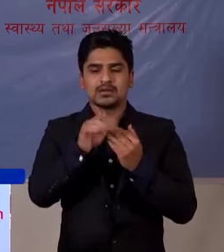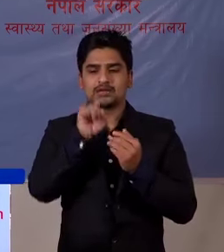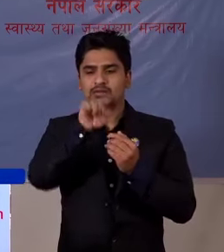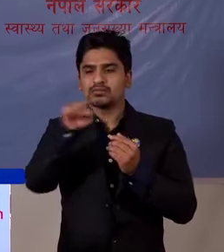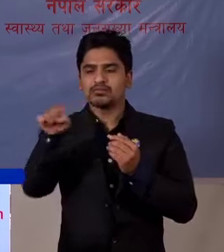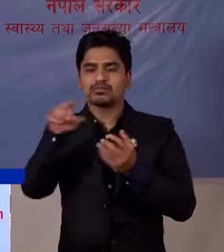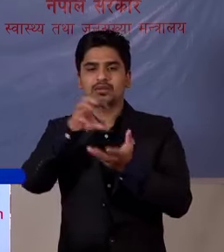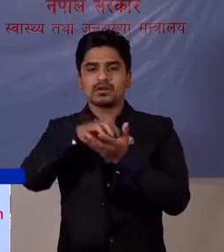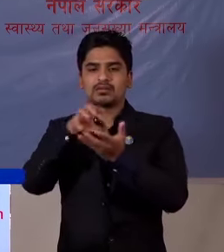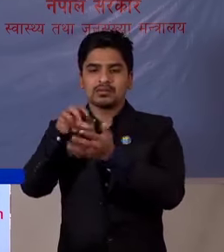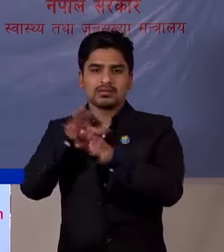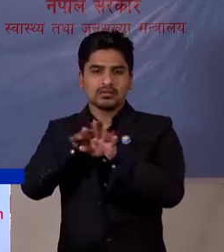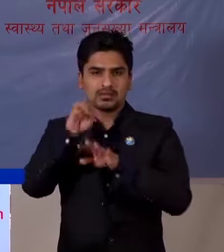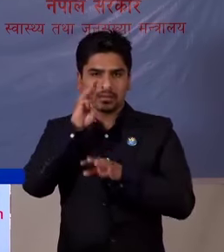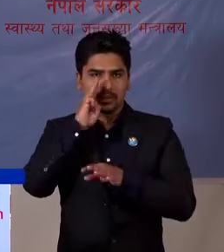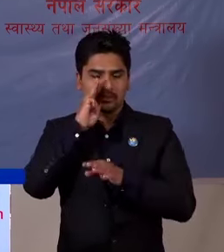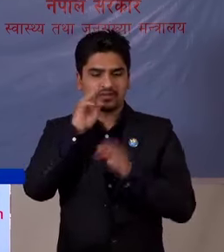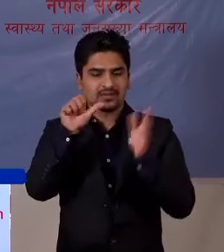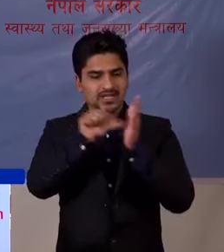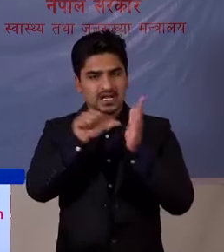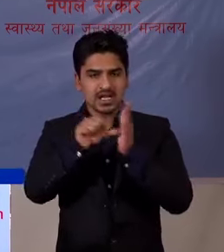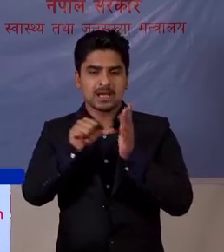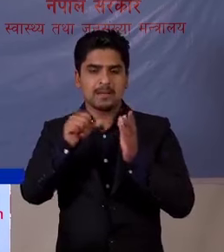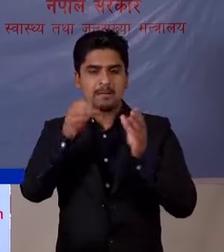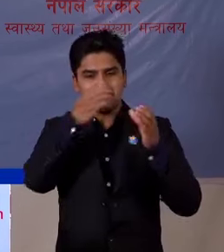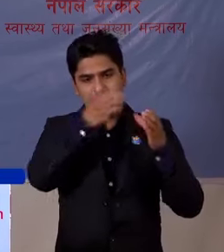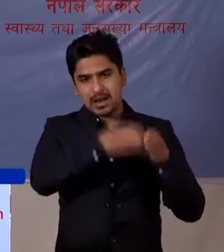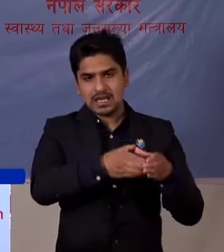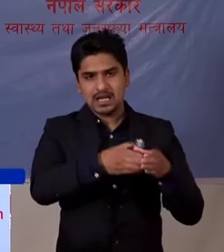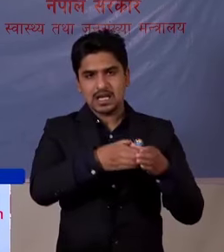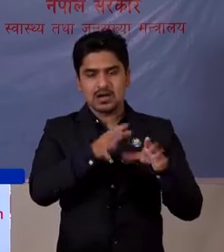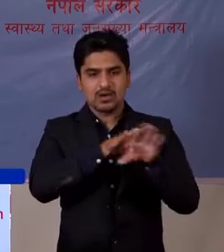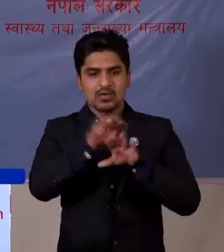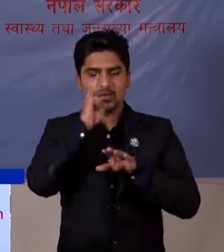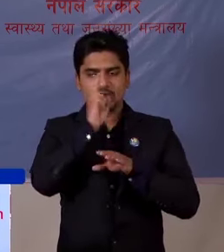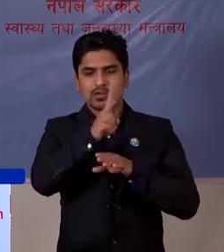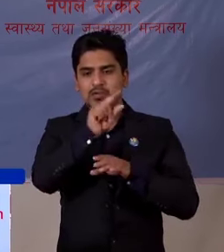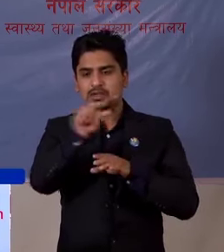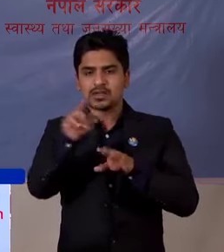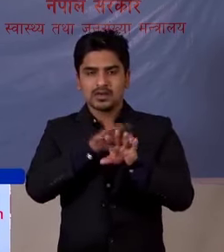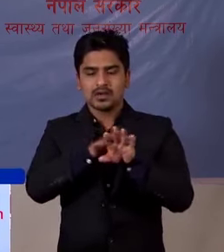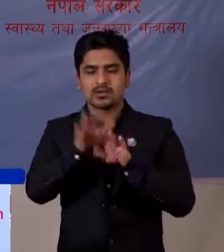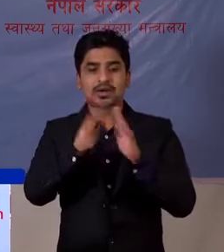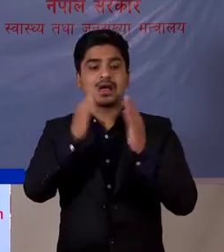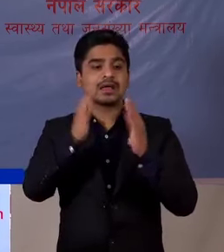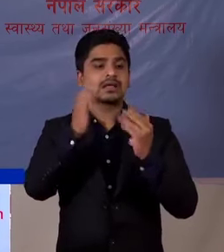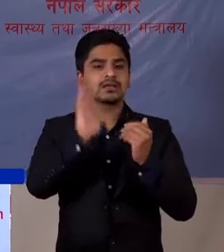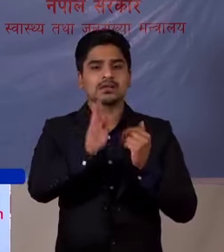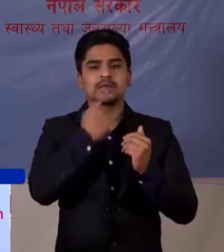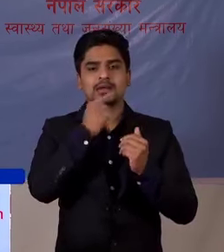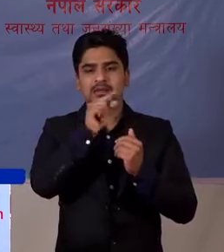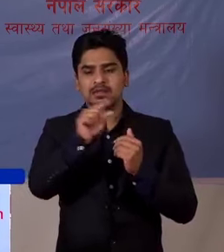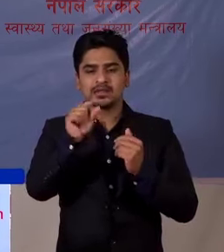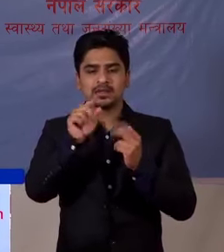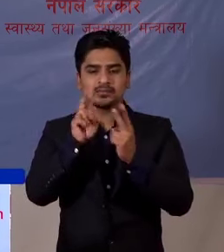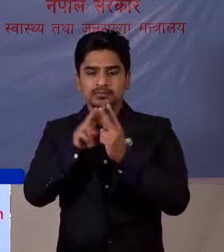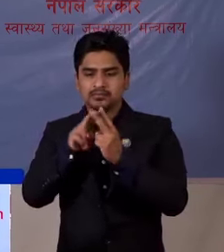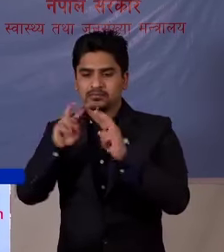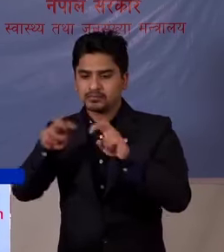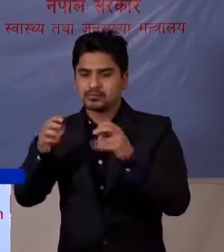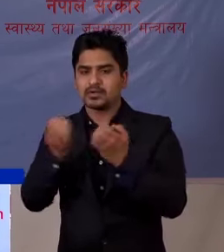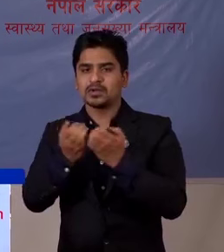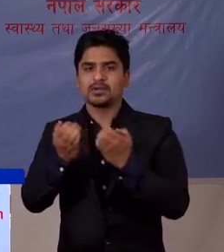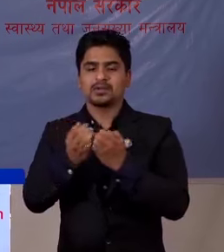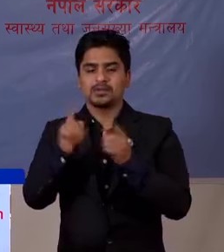तत ठाउं हरुमा, ततत इस्थान मा, जिल्ला मा, पाली का हरुमा, तियो कुडा हरु, कहां किये छा, ते स्लाई, कंट्राक्ट ट्रेशिंग